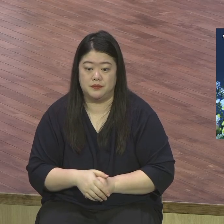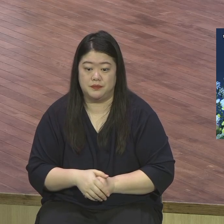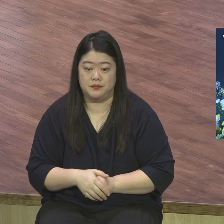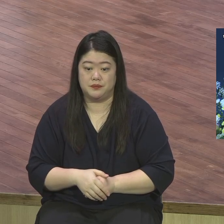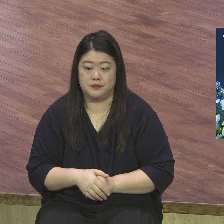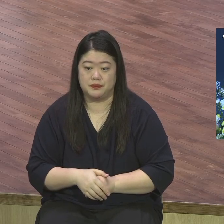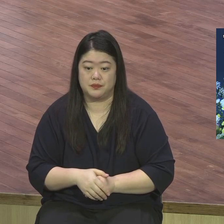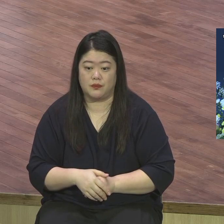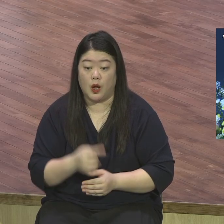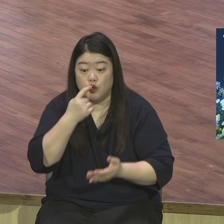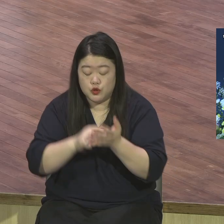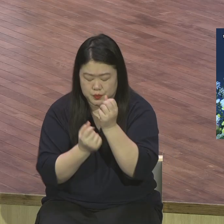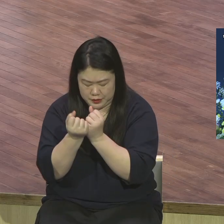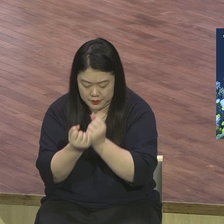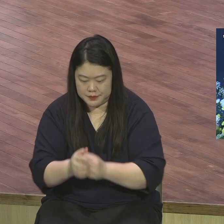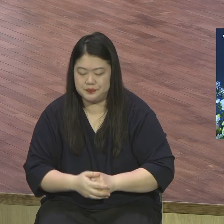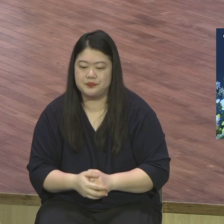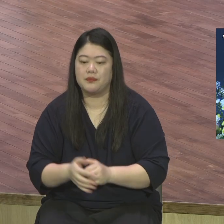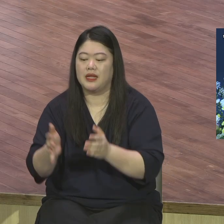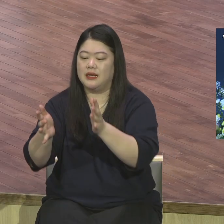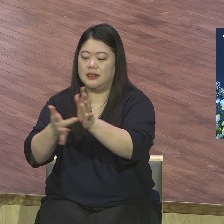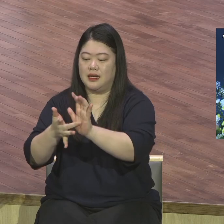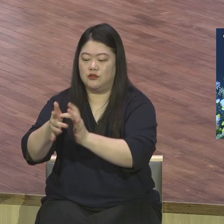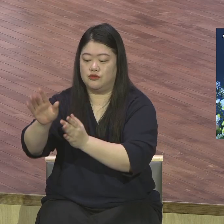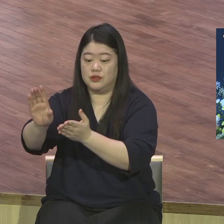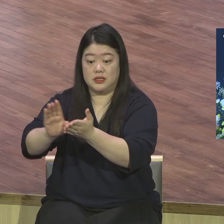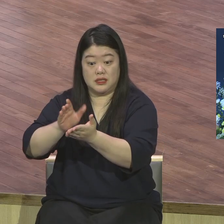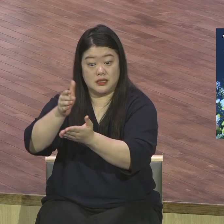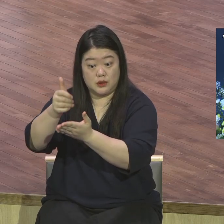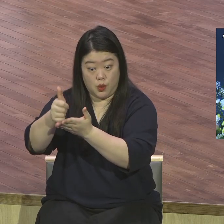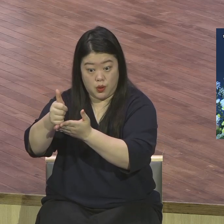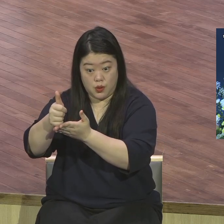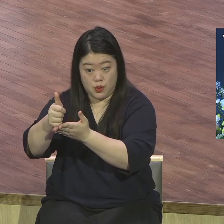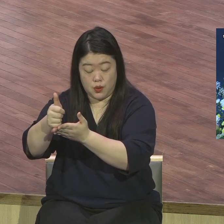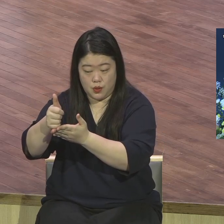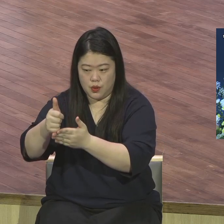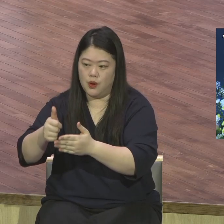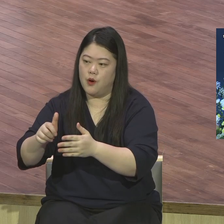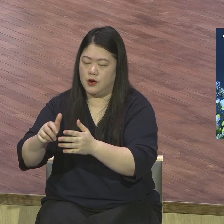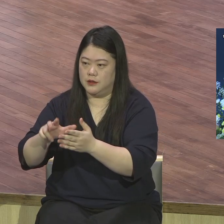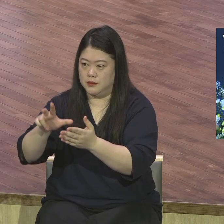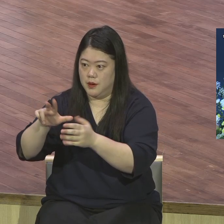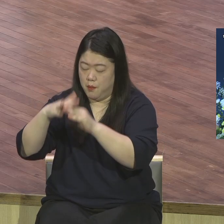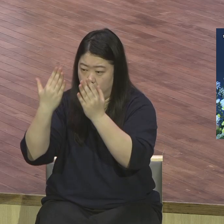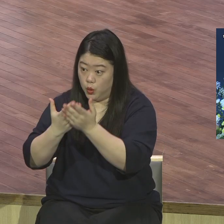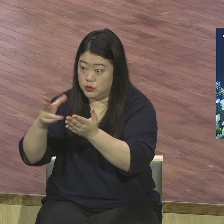예수 그리스도로 결론난 인생을 살고 있느냐